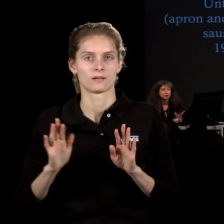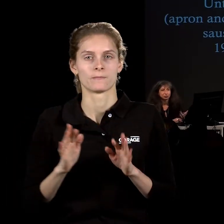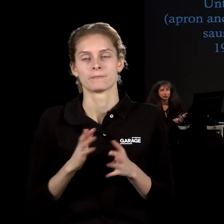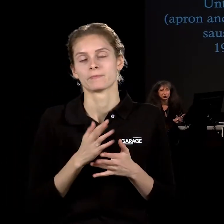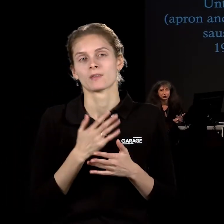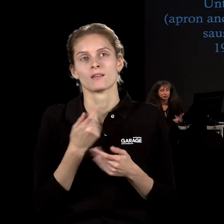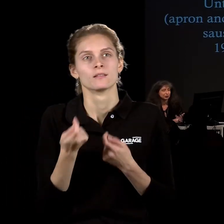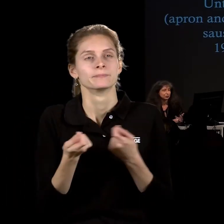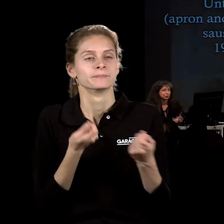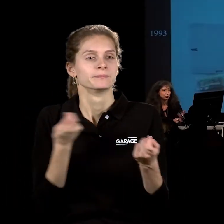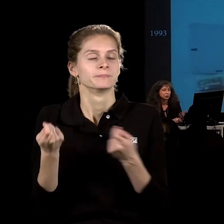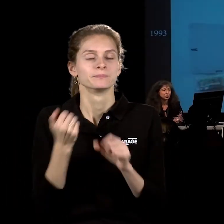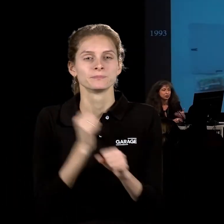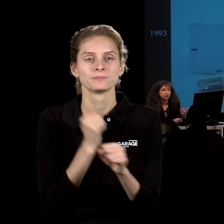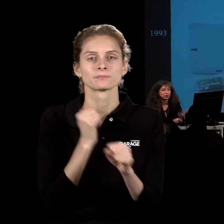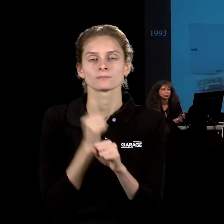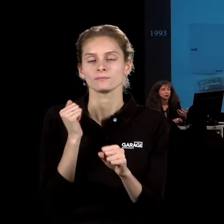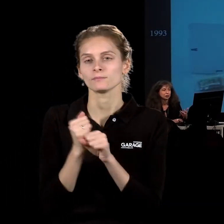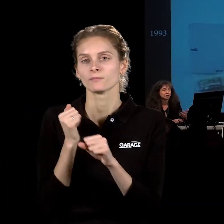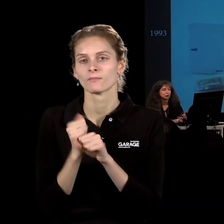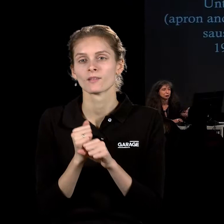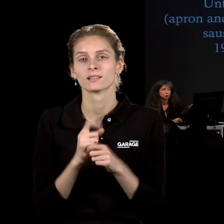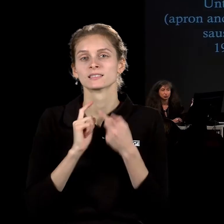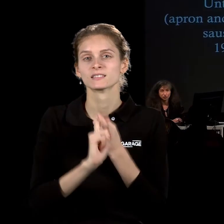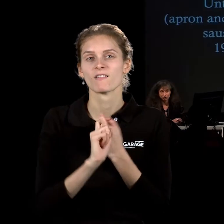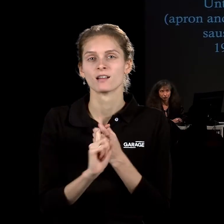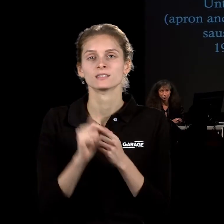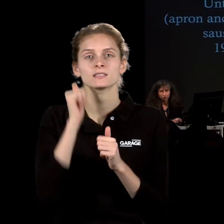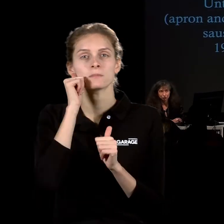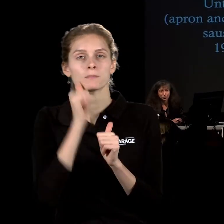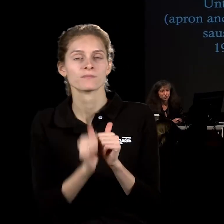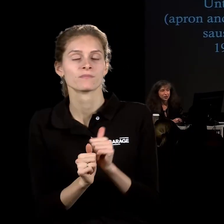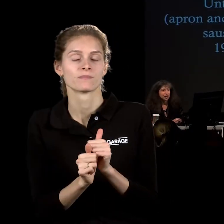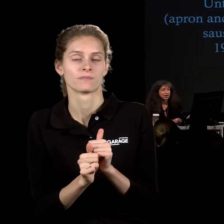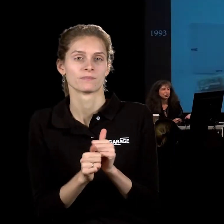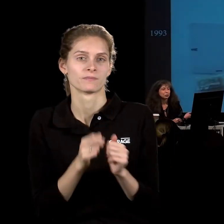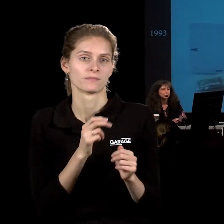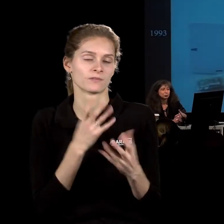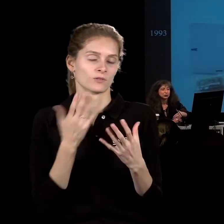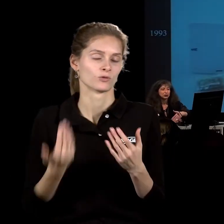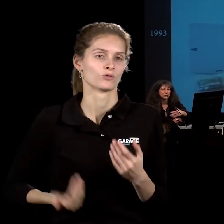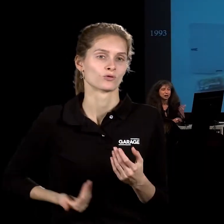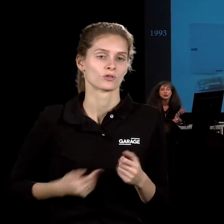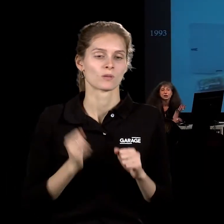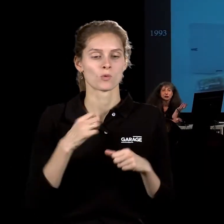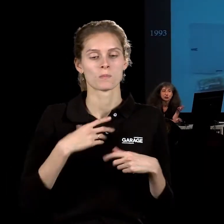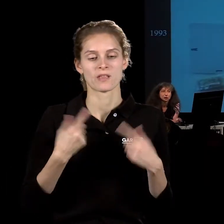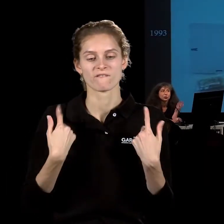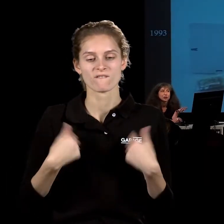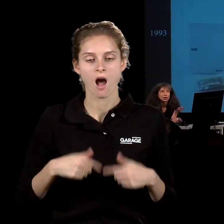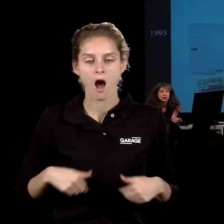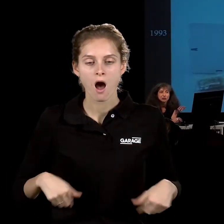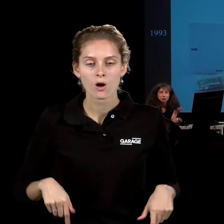предметы, которые создает Церавание, тоже предметы, связанные с повседневной жизнью. Это может быть фартук для готовки, это может быть инсталляция